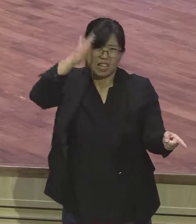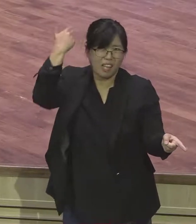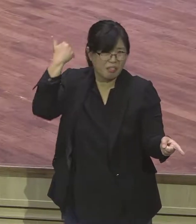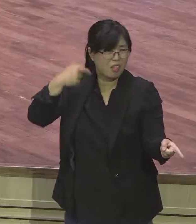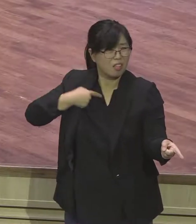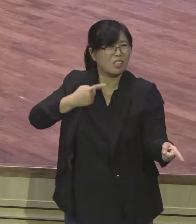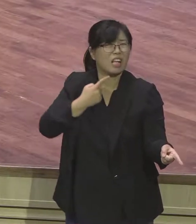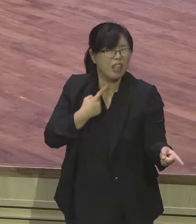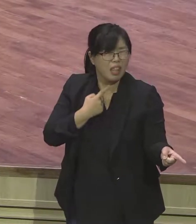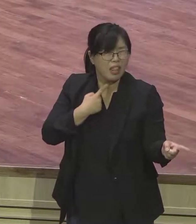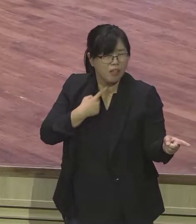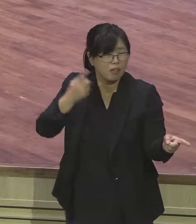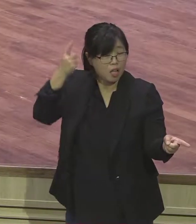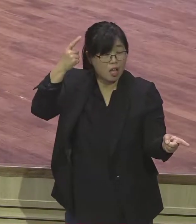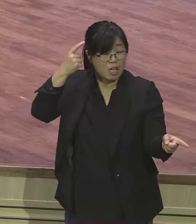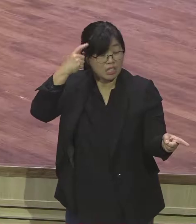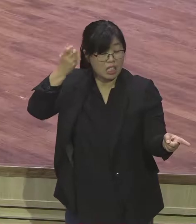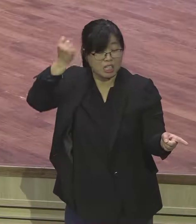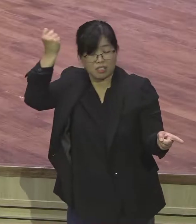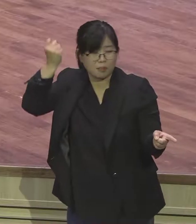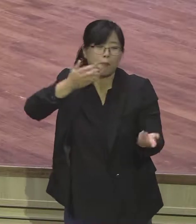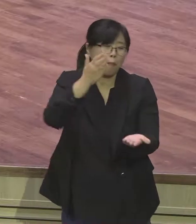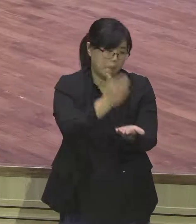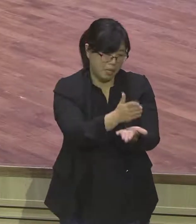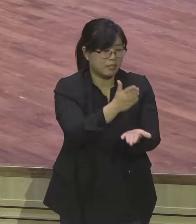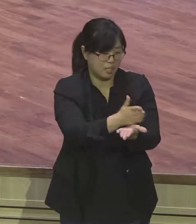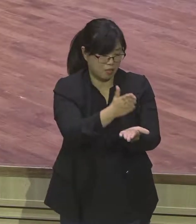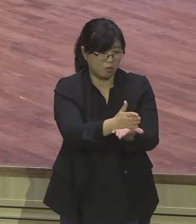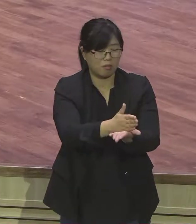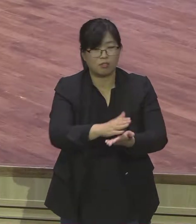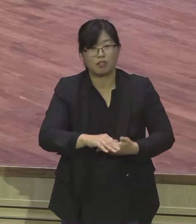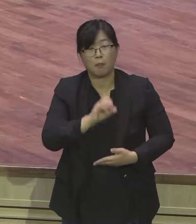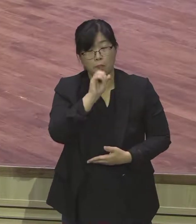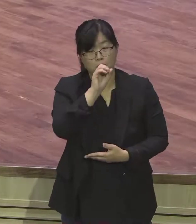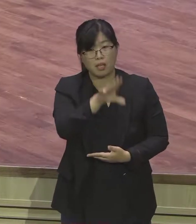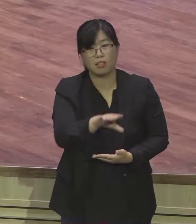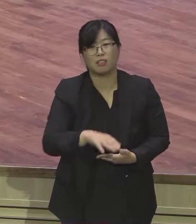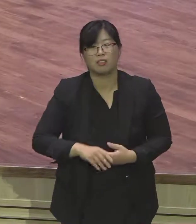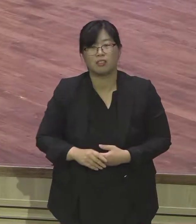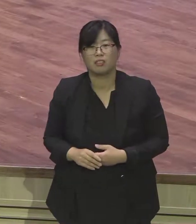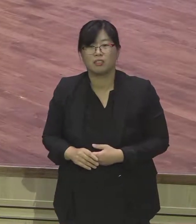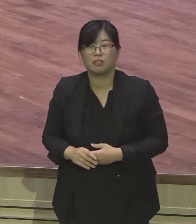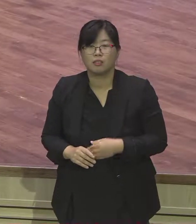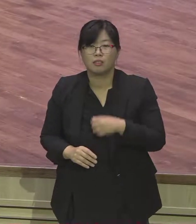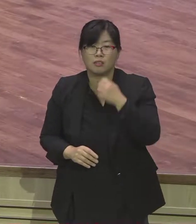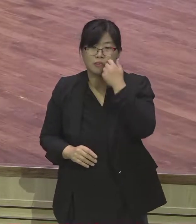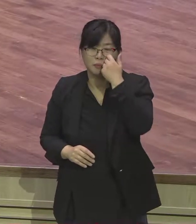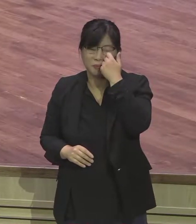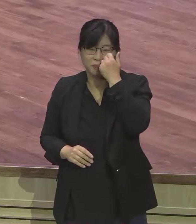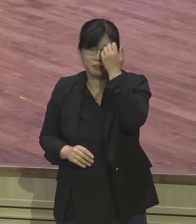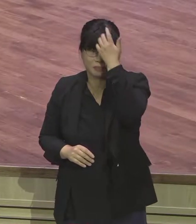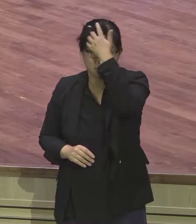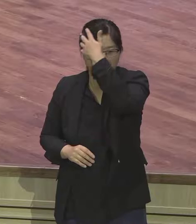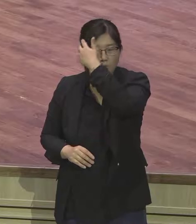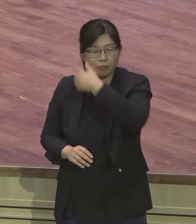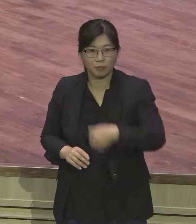요셉이 바라보는 하나님의 선에 선이 뭐냐 늘 생명구원에 있음을 볼 수 있어요